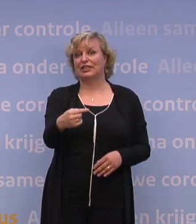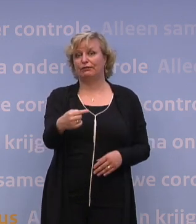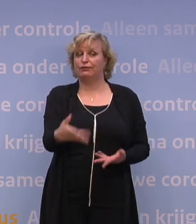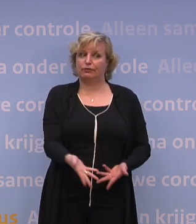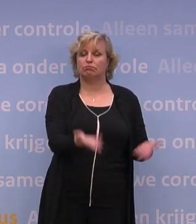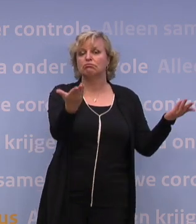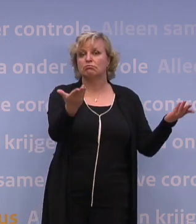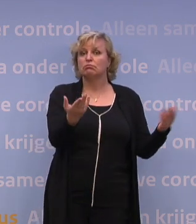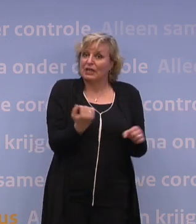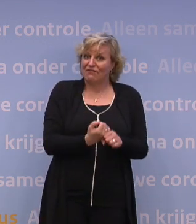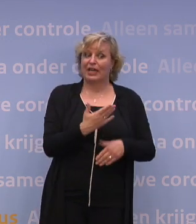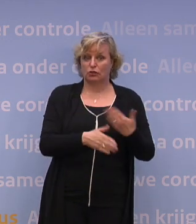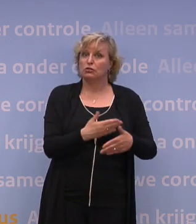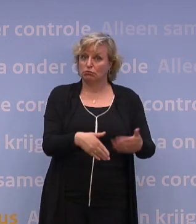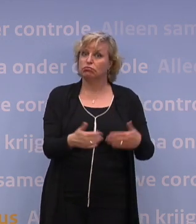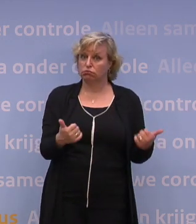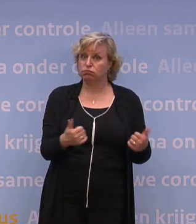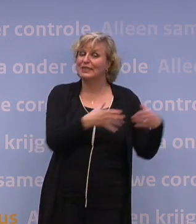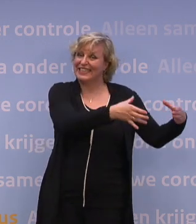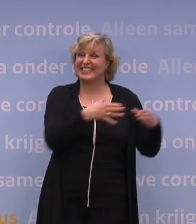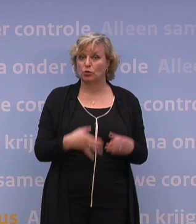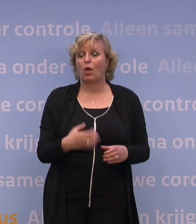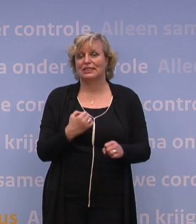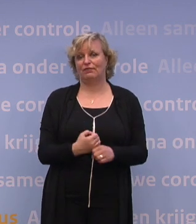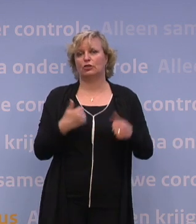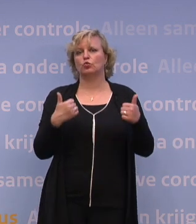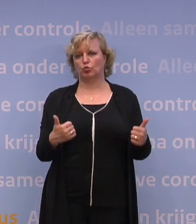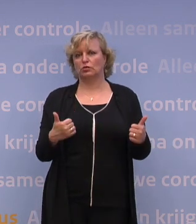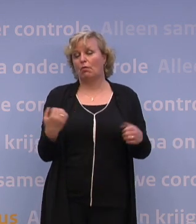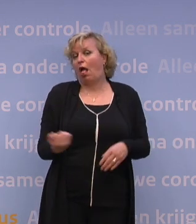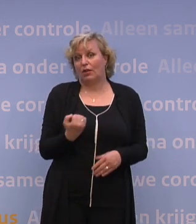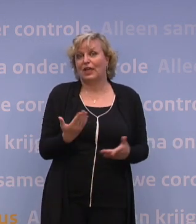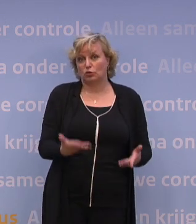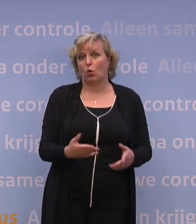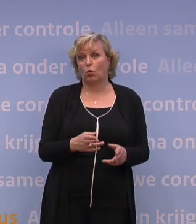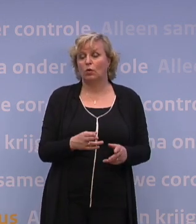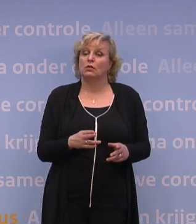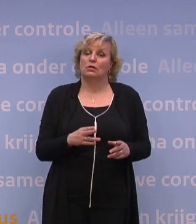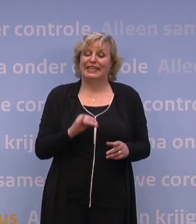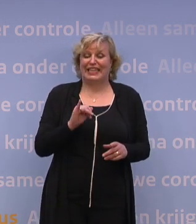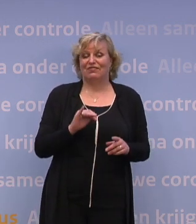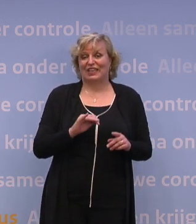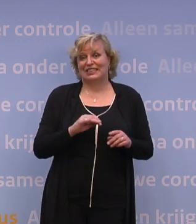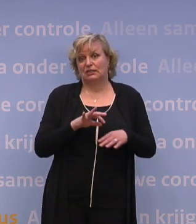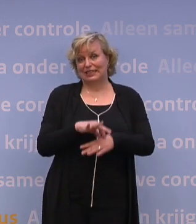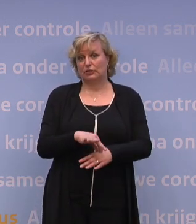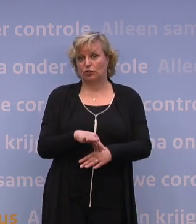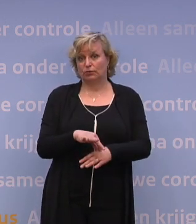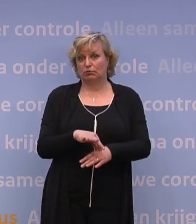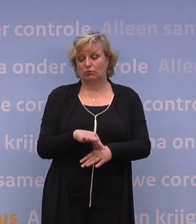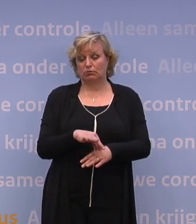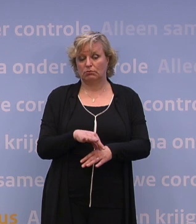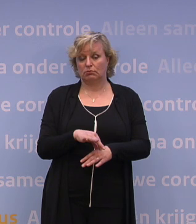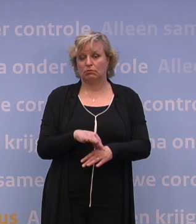dat werkt, dat werkt in de middeleeuwen. Isolatie werkt gewoon, dat werkt eigenlijk altijd bij infectieziekten. Dus kijk, wij wisten